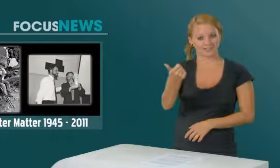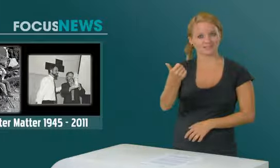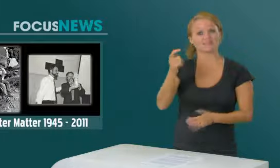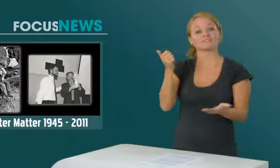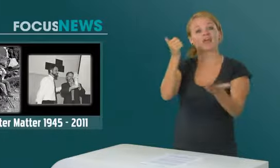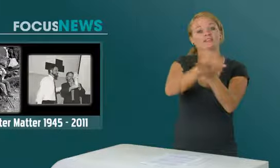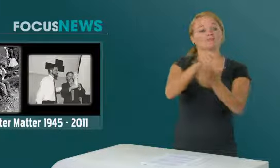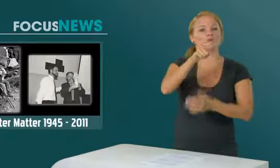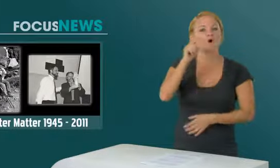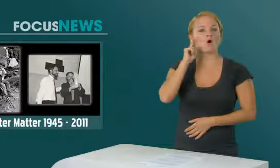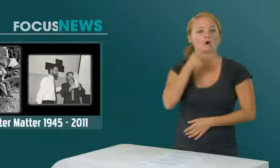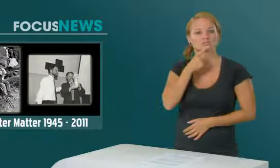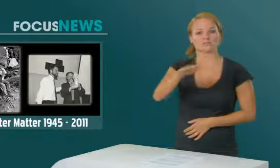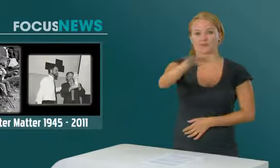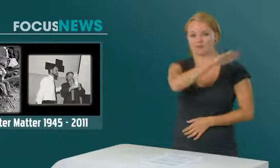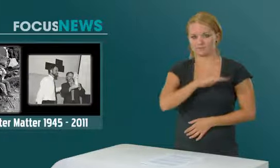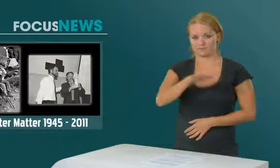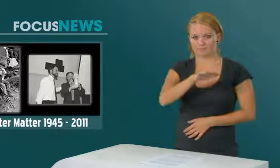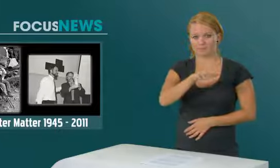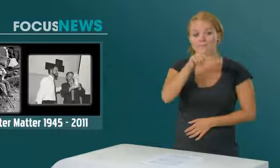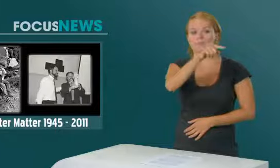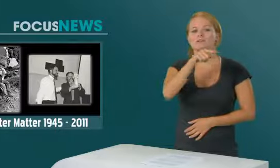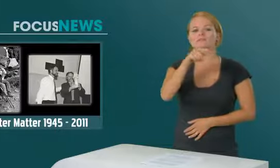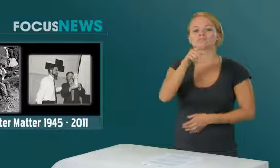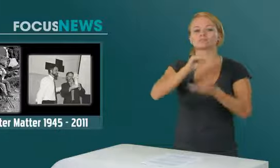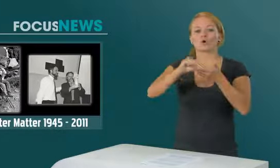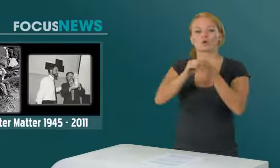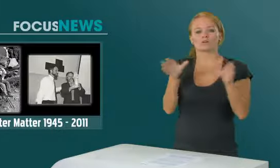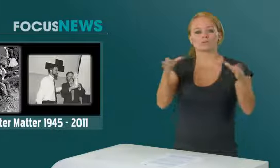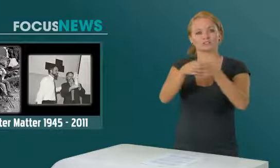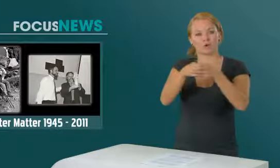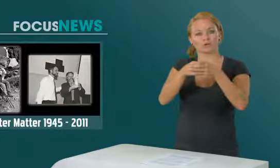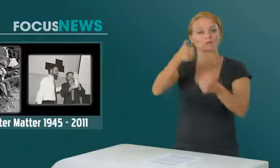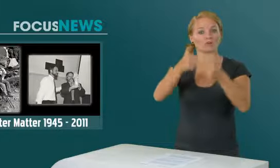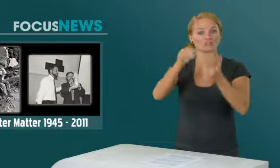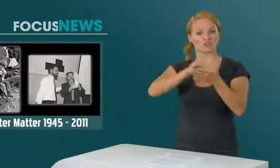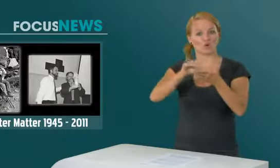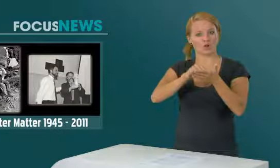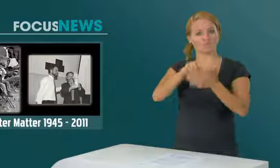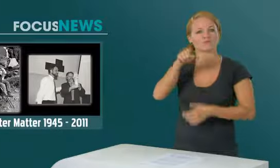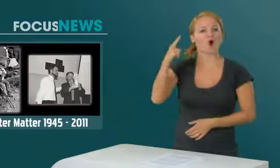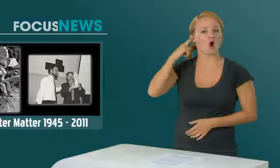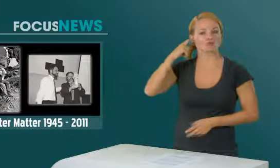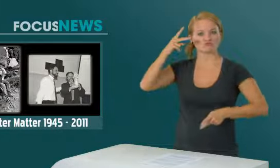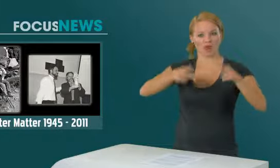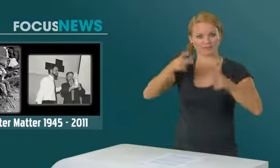Gehörlosenbereich in der Schulkommission der Berufsschule für Hörgeschädigte in Zürich-Oerlikon.